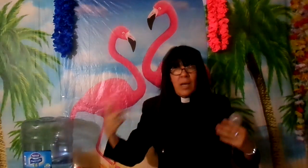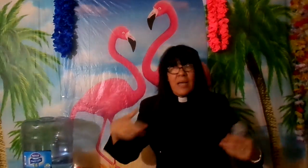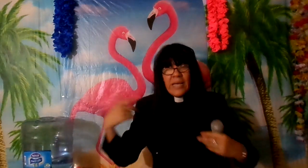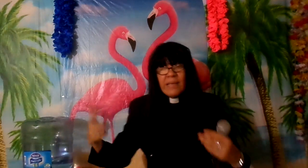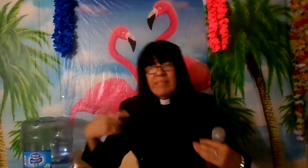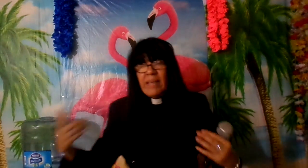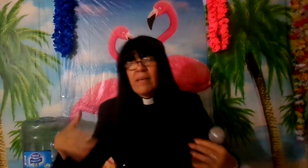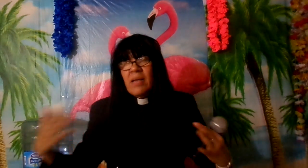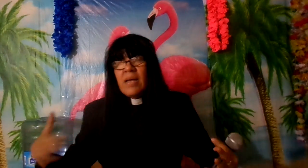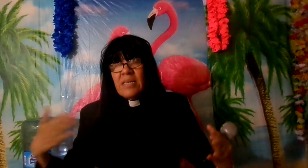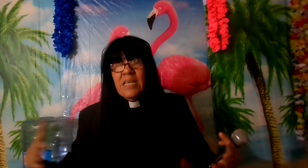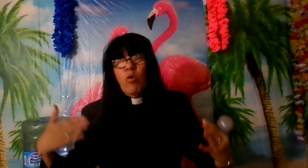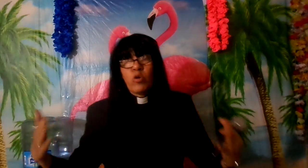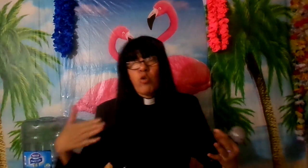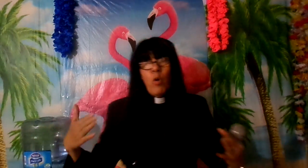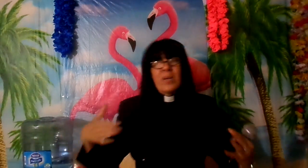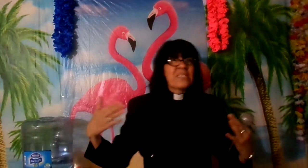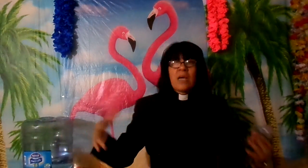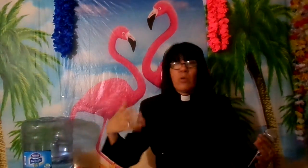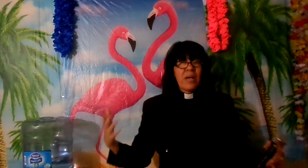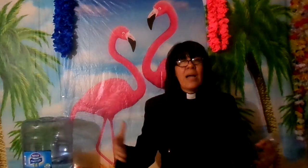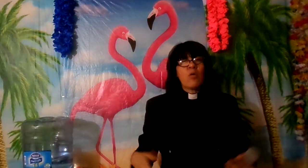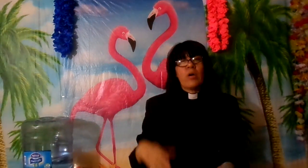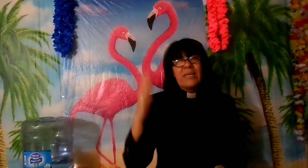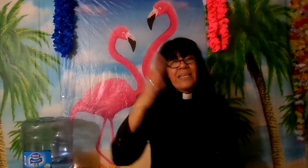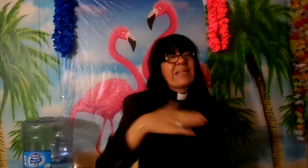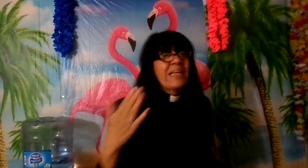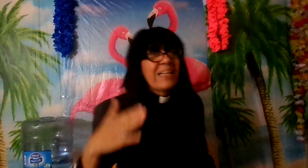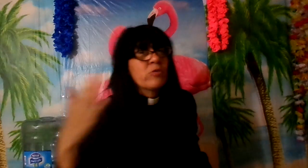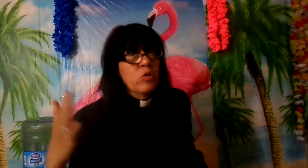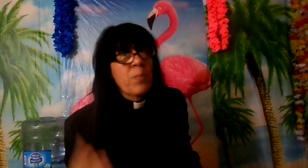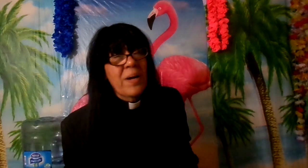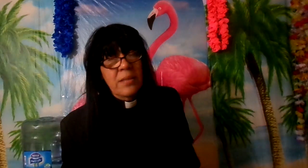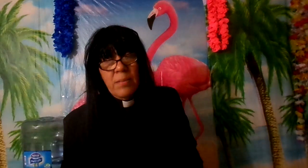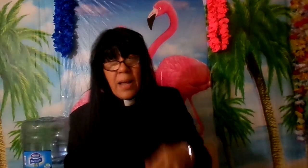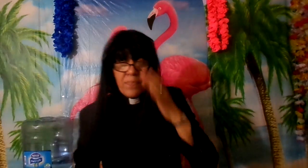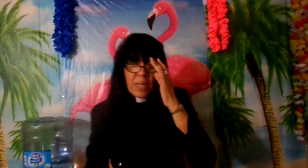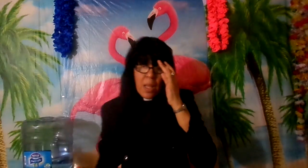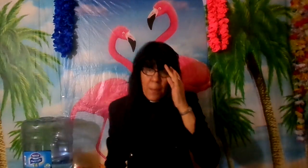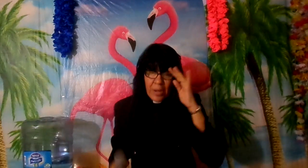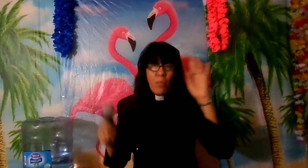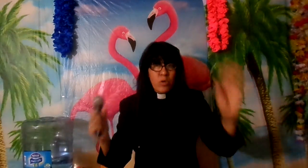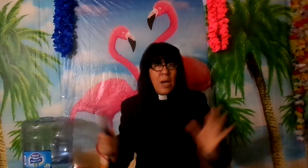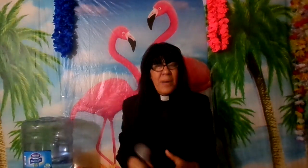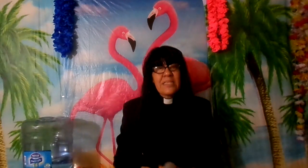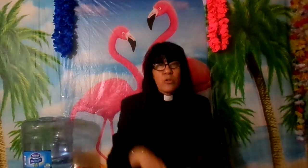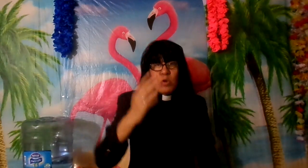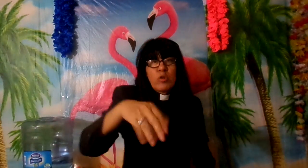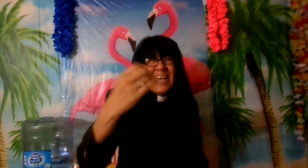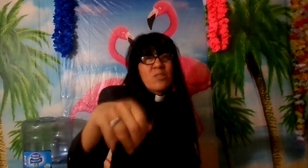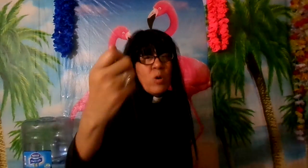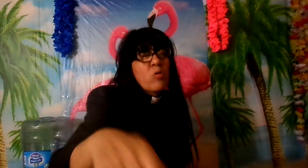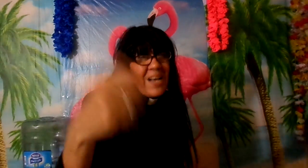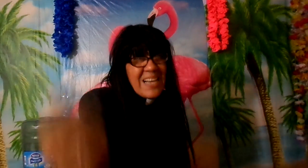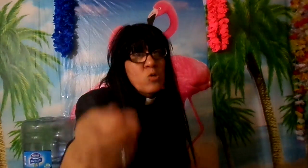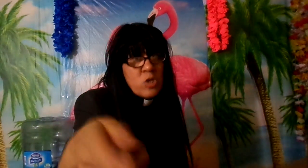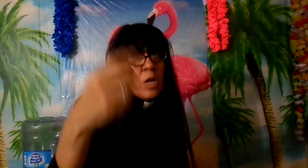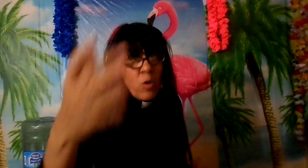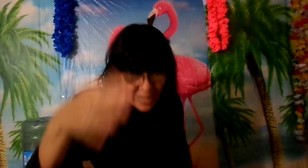se acostó pensando en algo y trae tantos disparates, ¿verdad? pero muchas veces Dios nos da sueño a sus siervos y